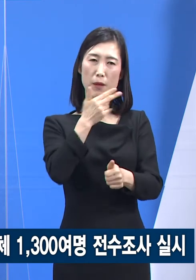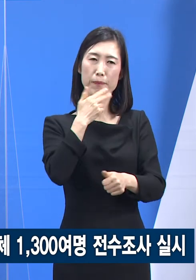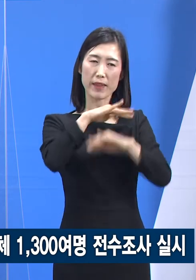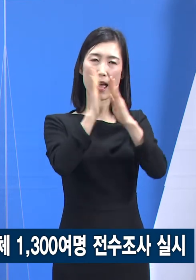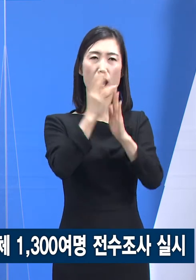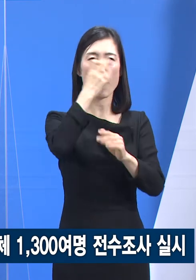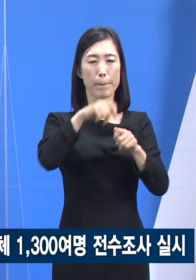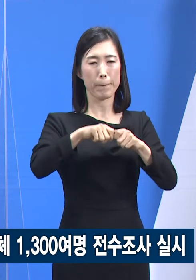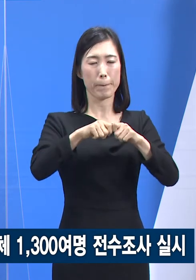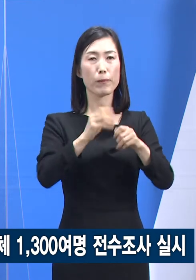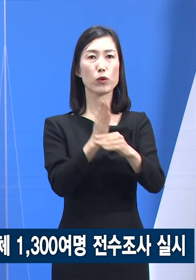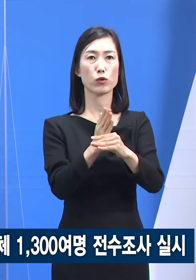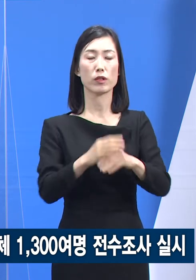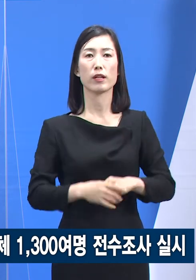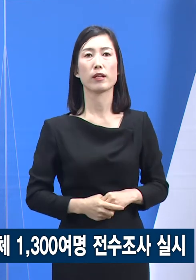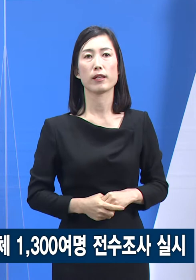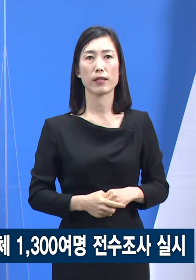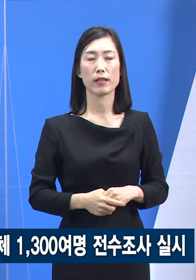있습니다.